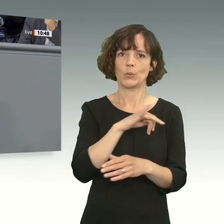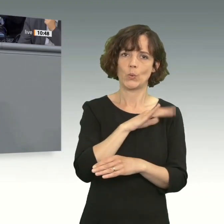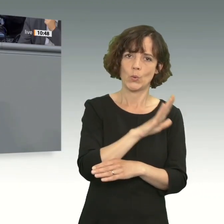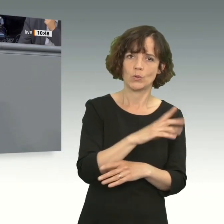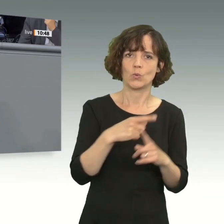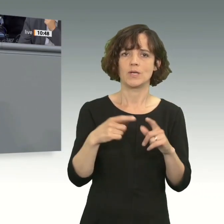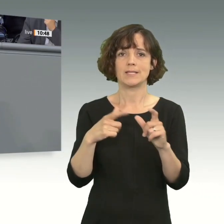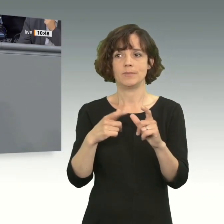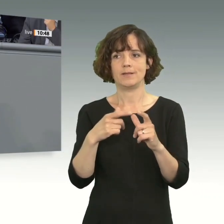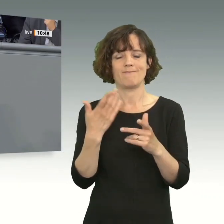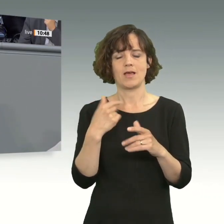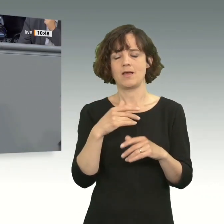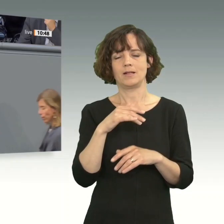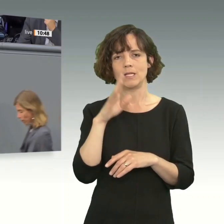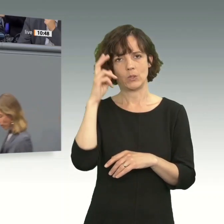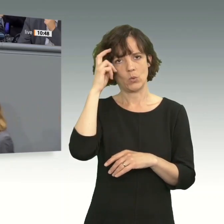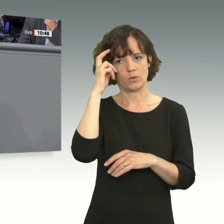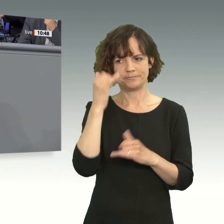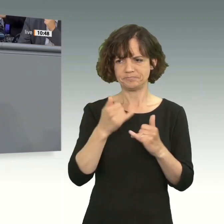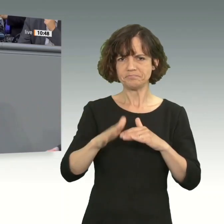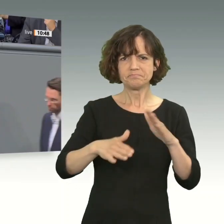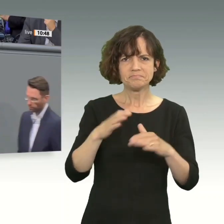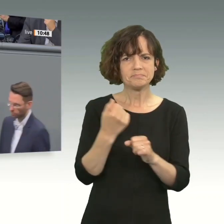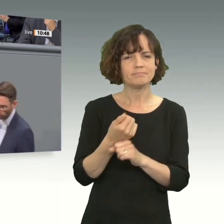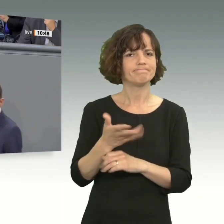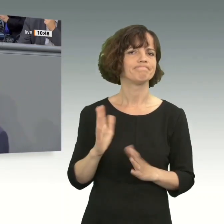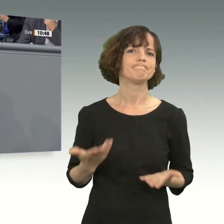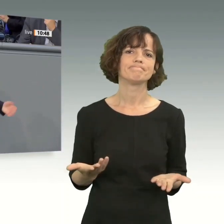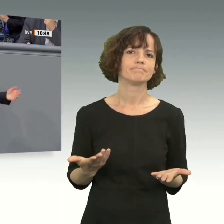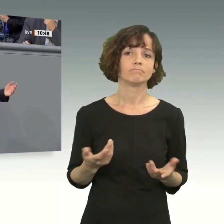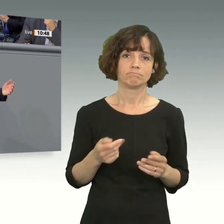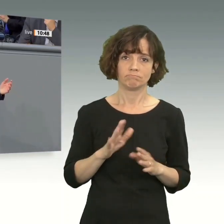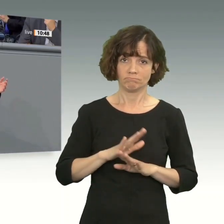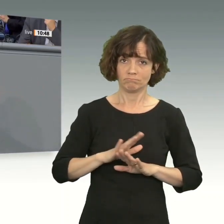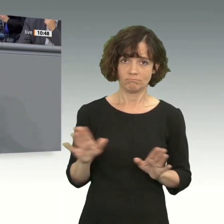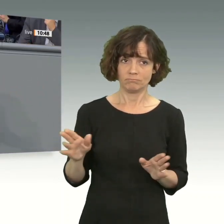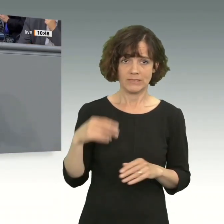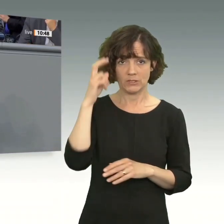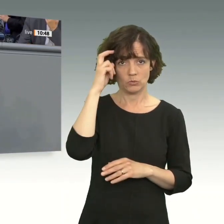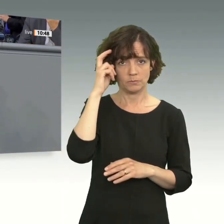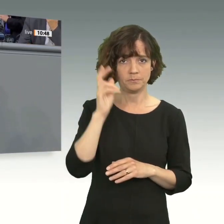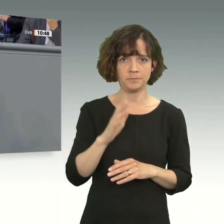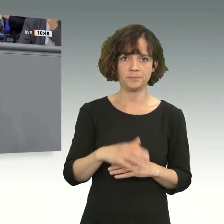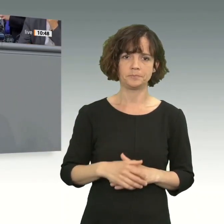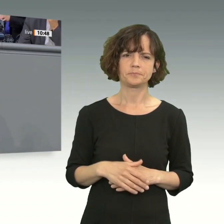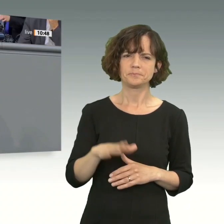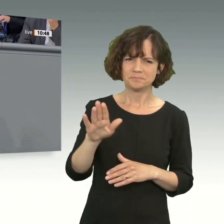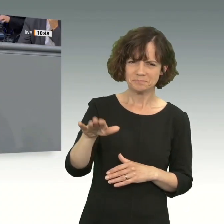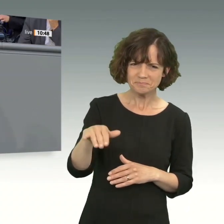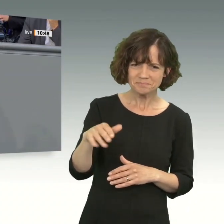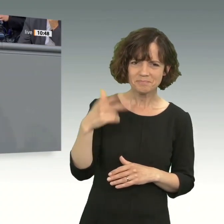der SPD, wie sie vorgegangen sind. Nein, es war keine Weitsicht. Herr Ebner, wissen Sie,